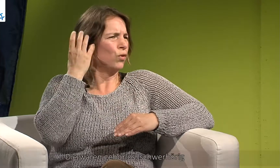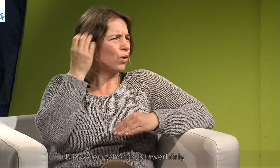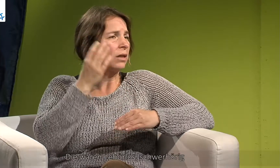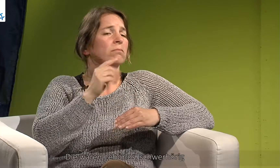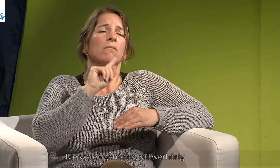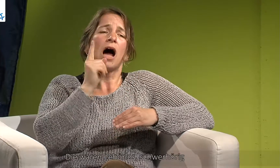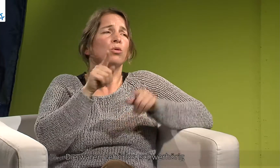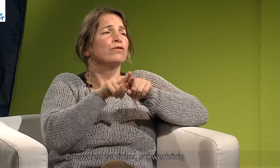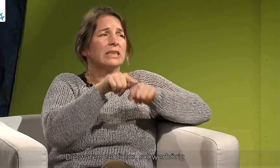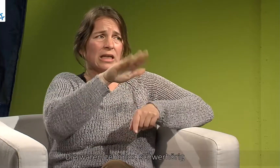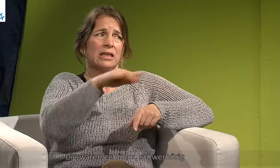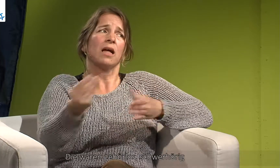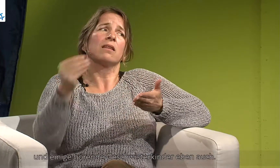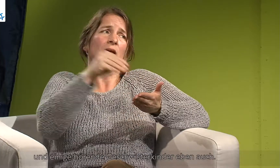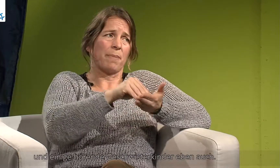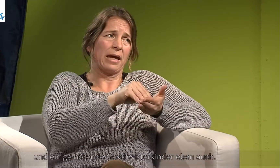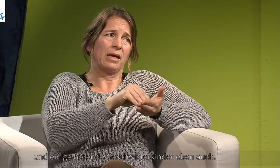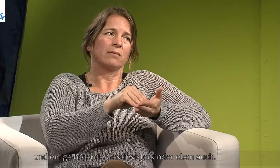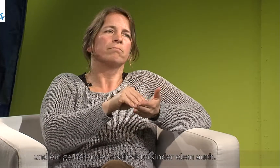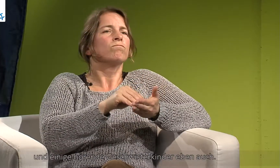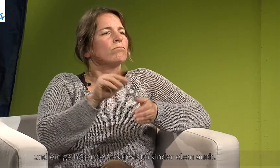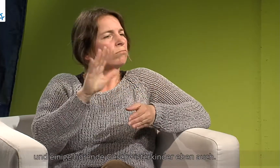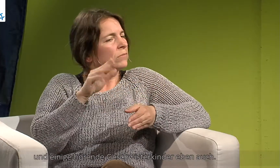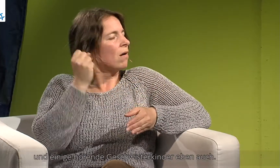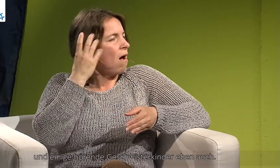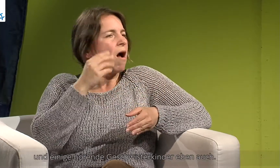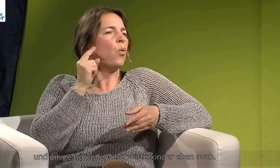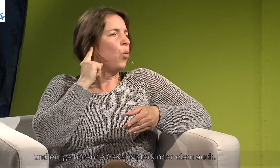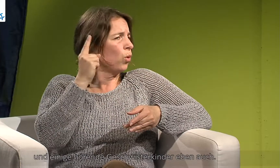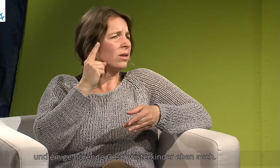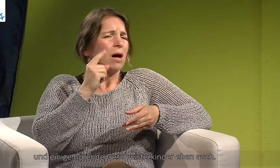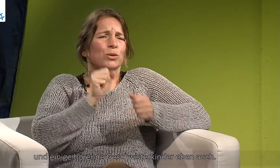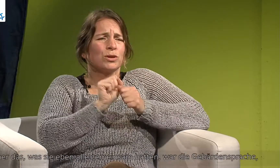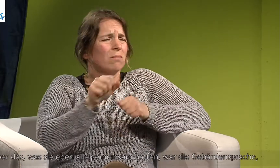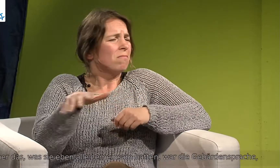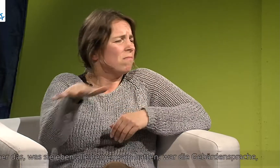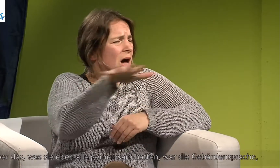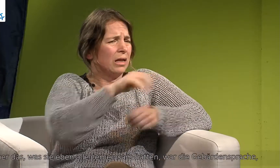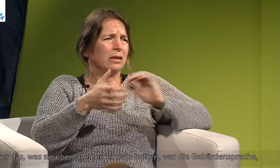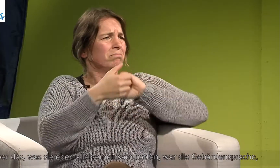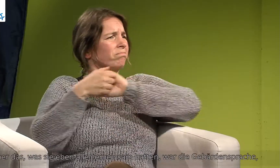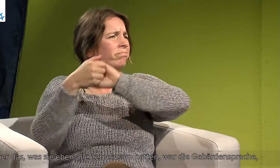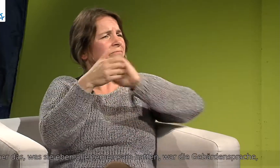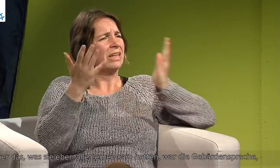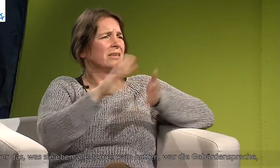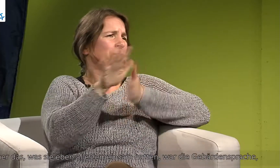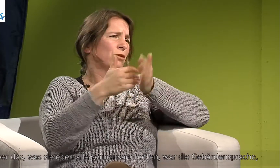gehörlos und schwerhörig und einige hörende Geschwisterkinder auch. Aber das, was sie eben alle gemeinsam hatten, war die